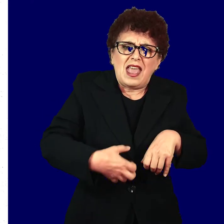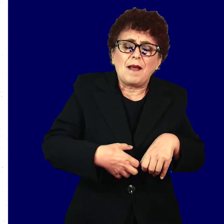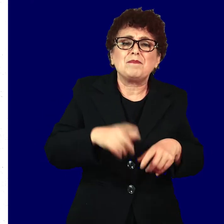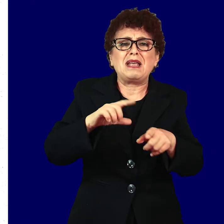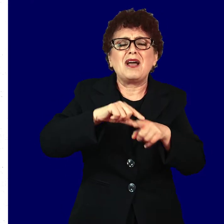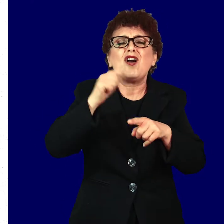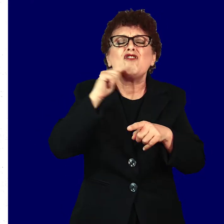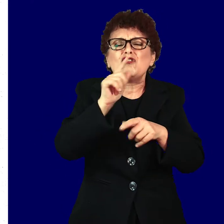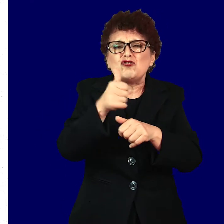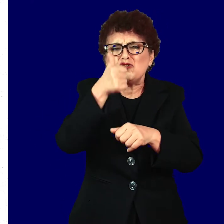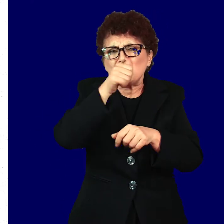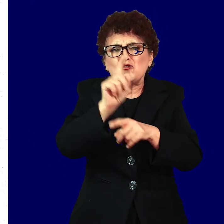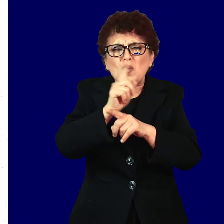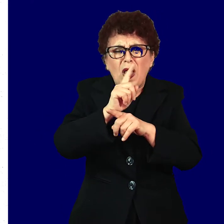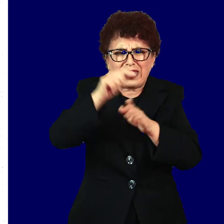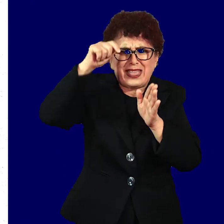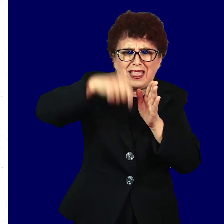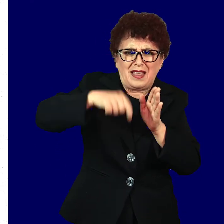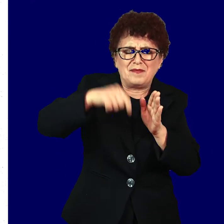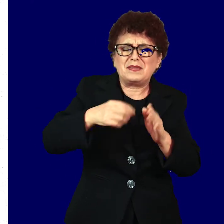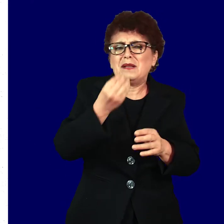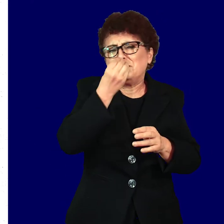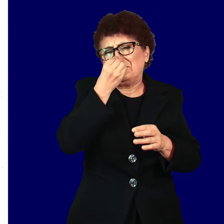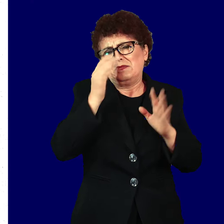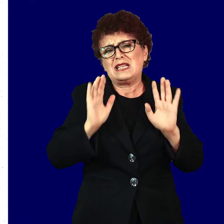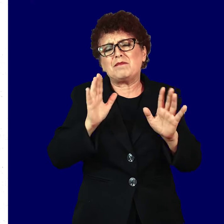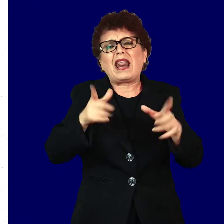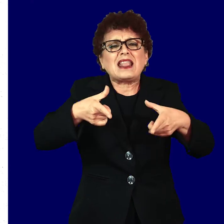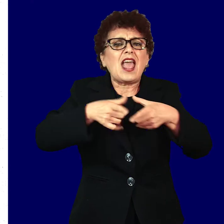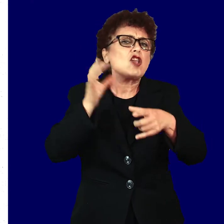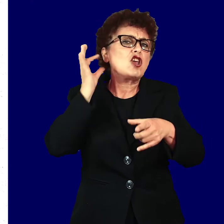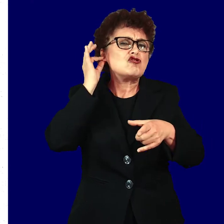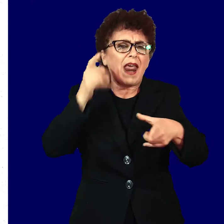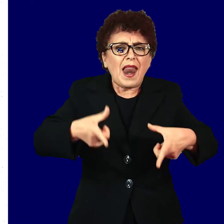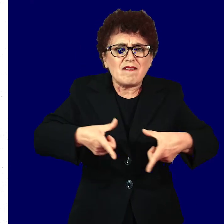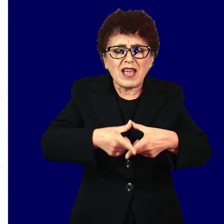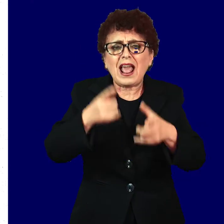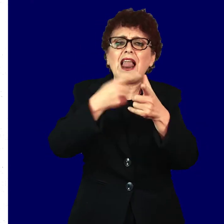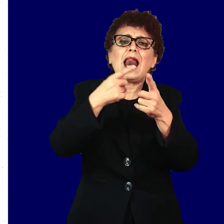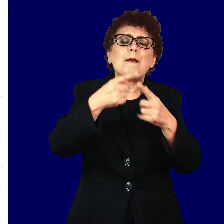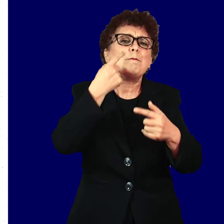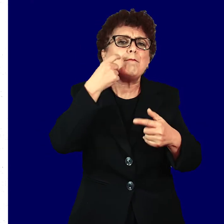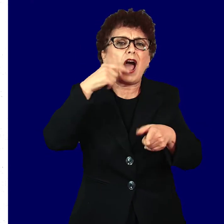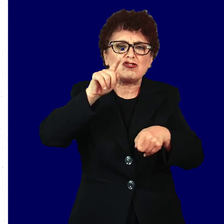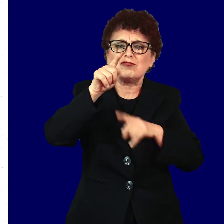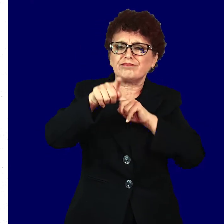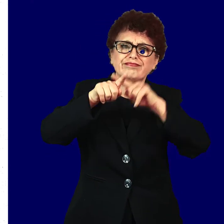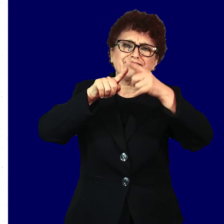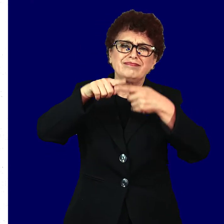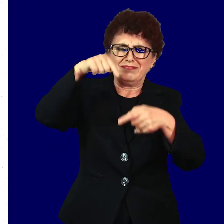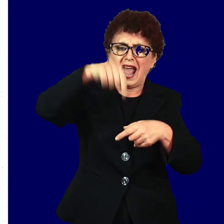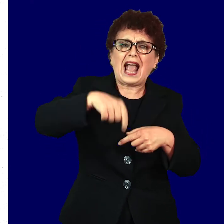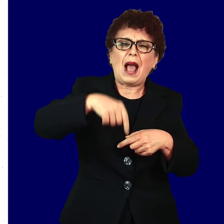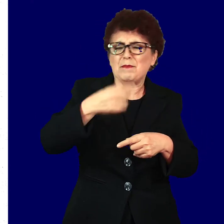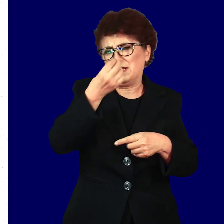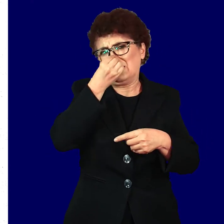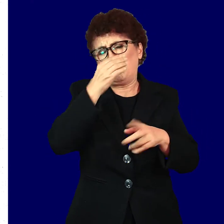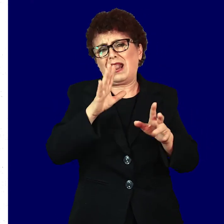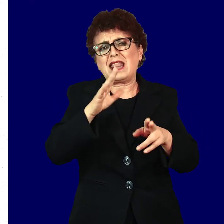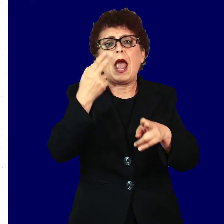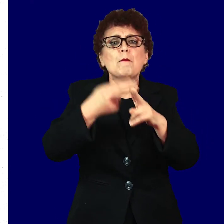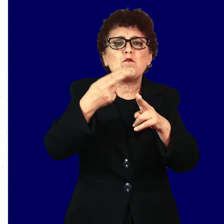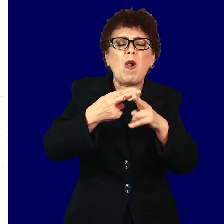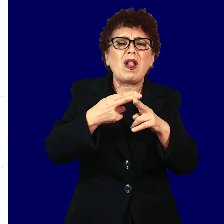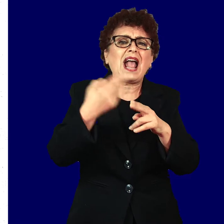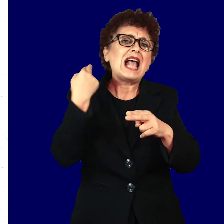пенлив жолтени кафисцедок со непријаден мирис од вагината или пенисот, чувство на непријатност или болка